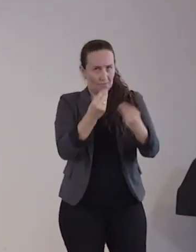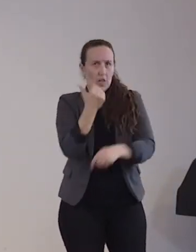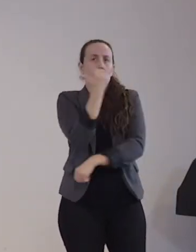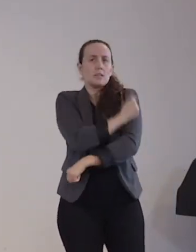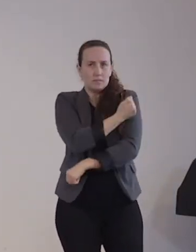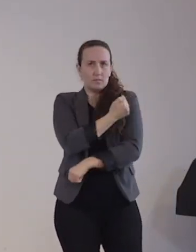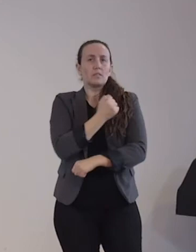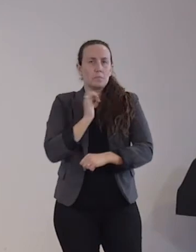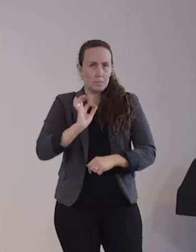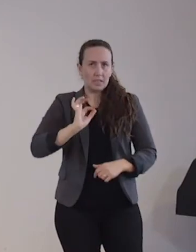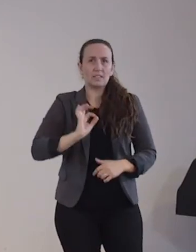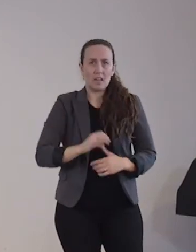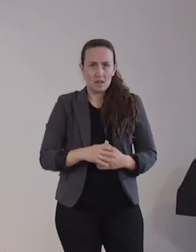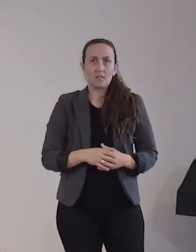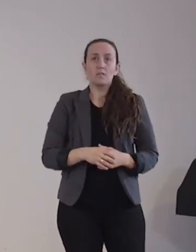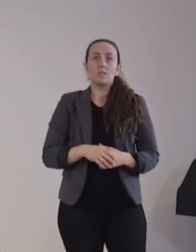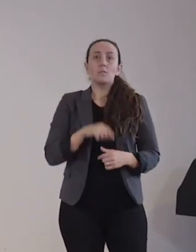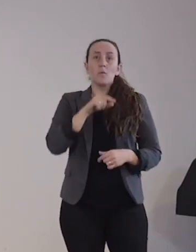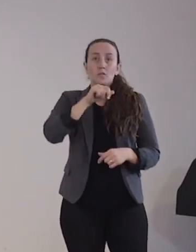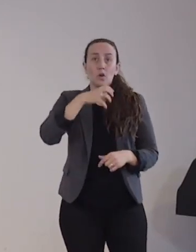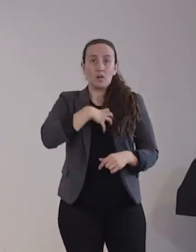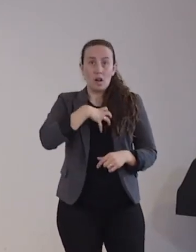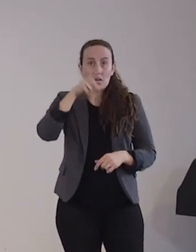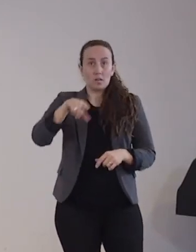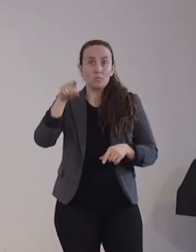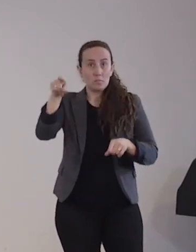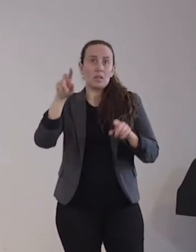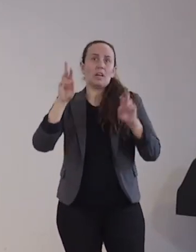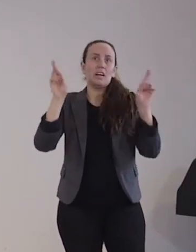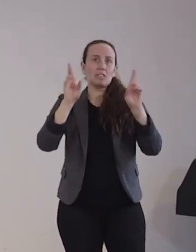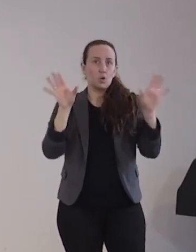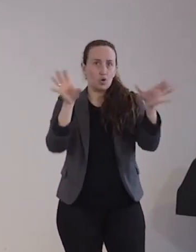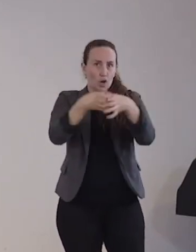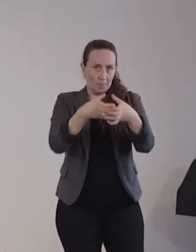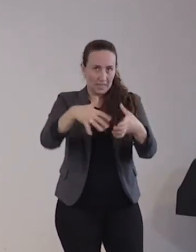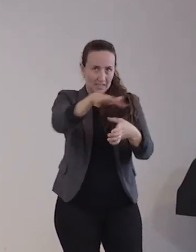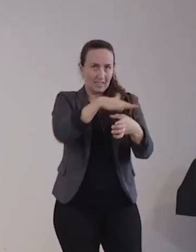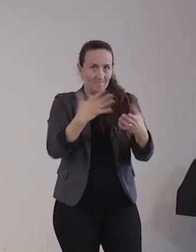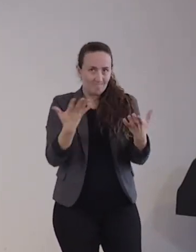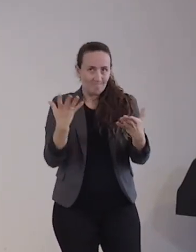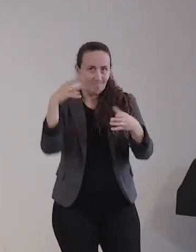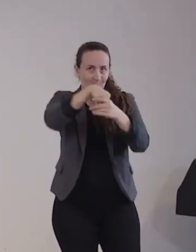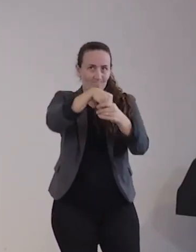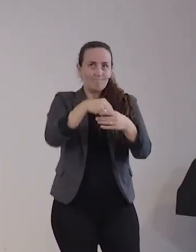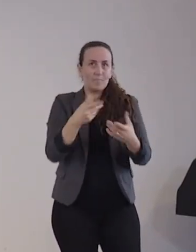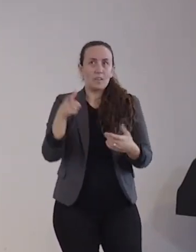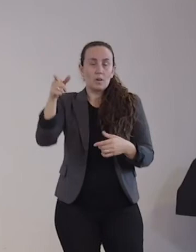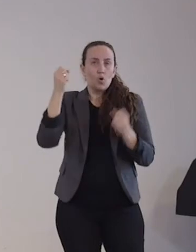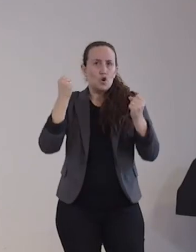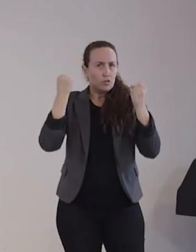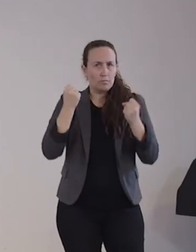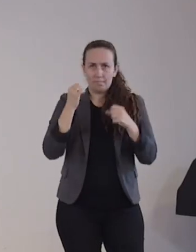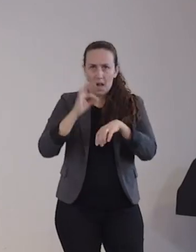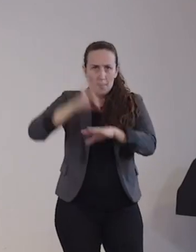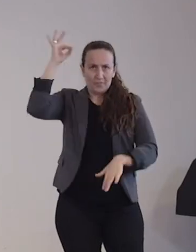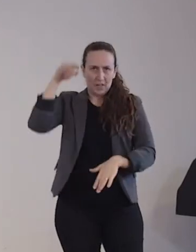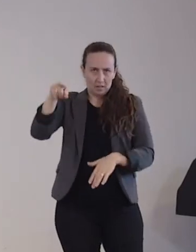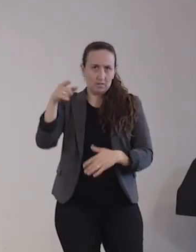Riesen-Po-Gruppe gehören für einen schweren Verlauf einer SARS-CoV-2-Infektion. Und gerade für diese Menschen ist es besonders